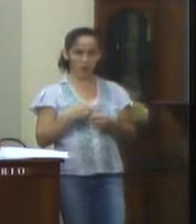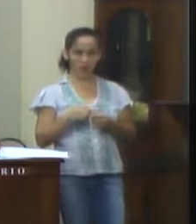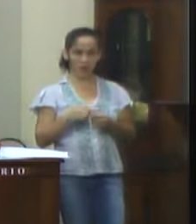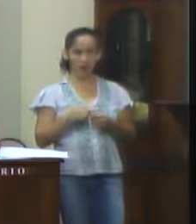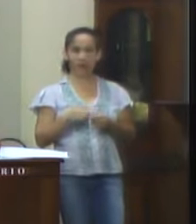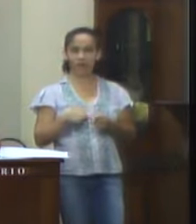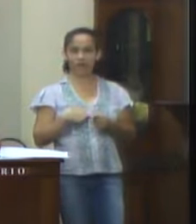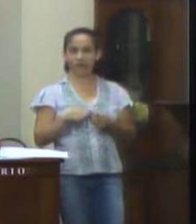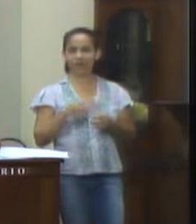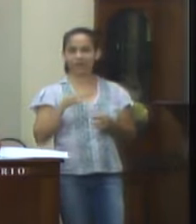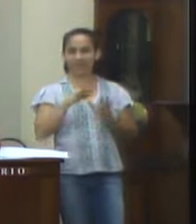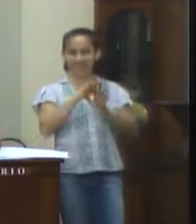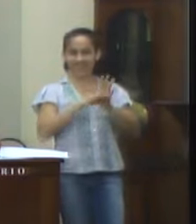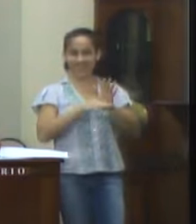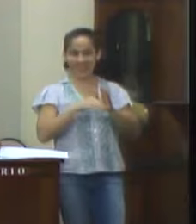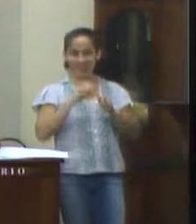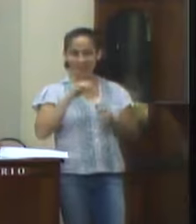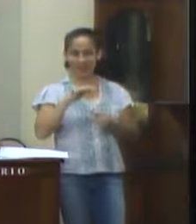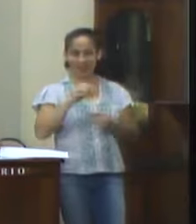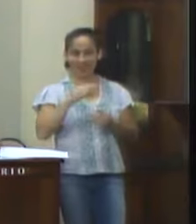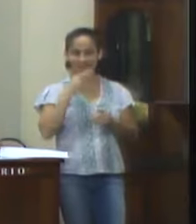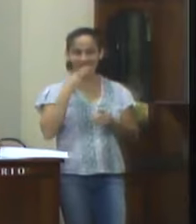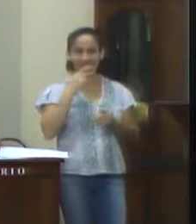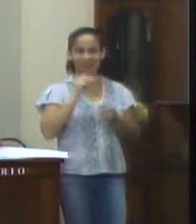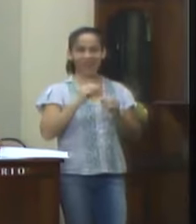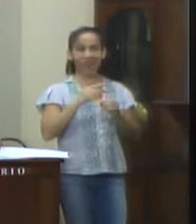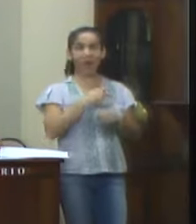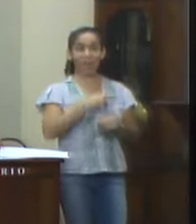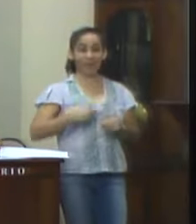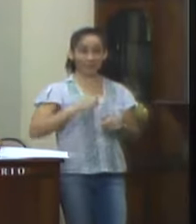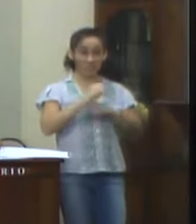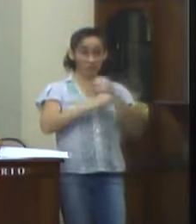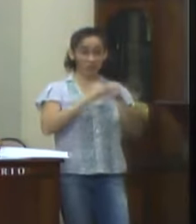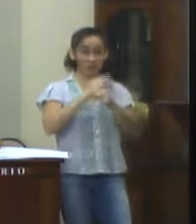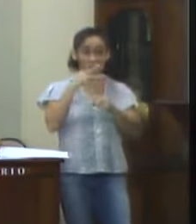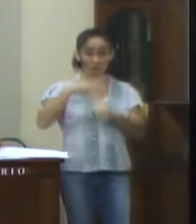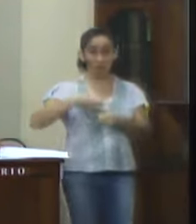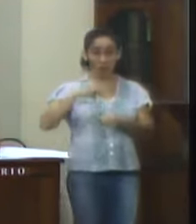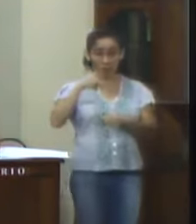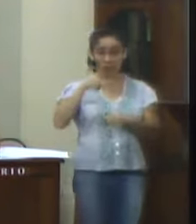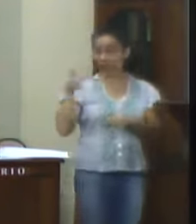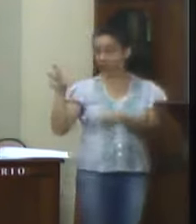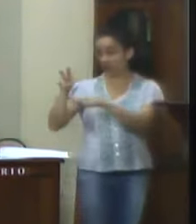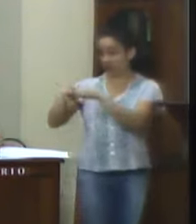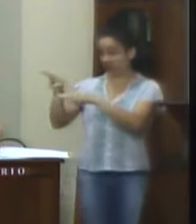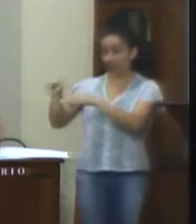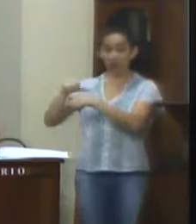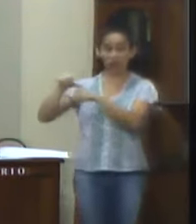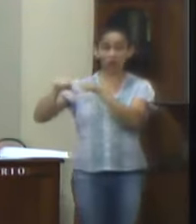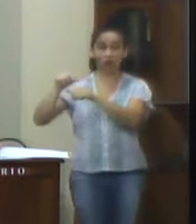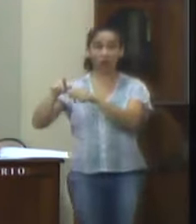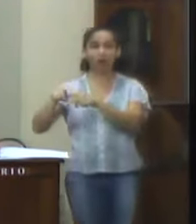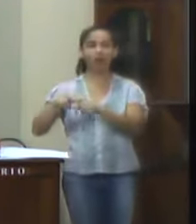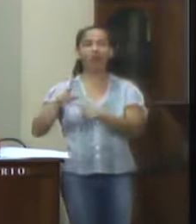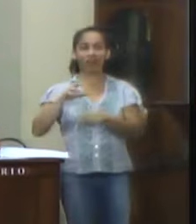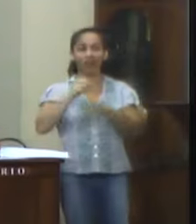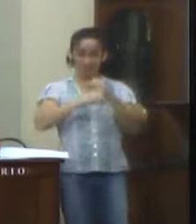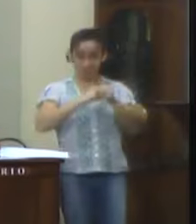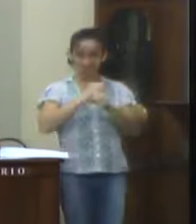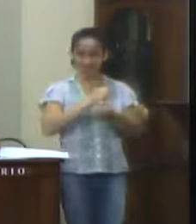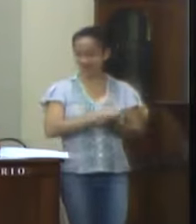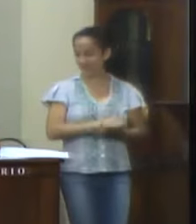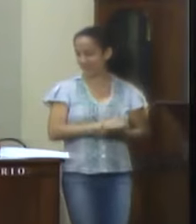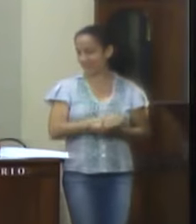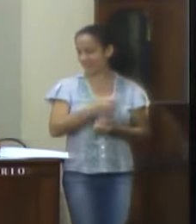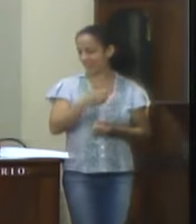texto da emenda, Fundo Municipal de Saúde, Hospital Gustavo Monteiro Júnior, 6º Distrito, Dotação 03-01